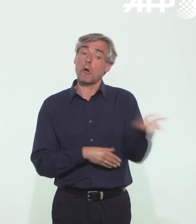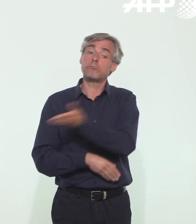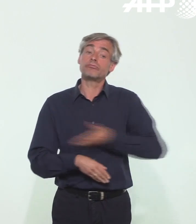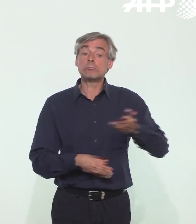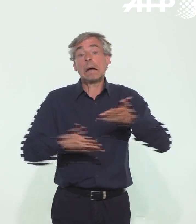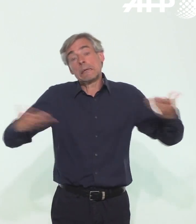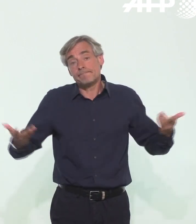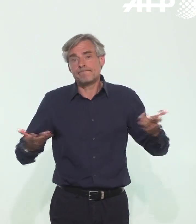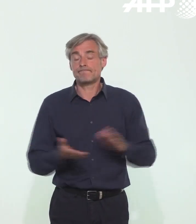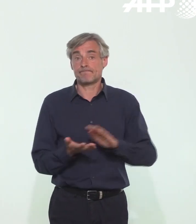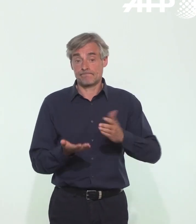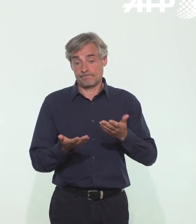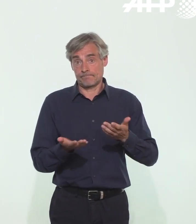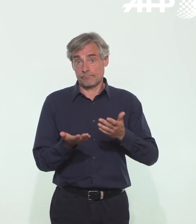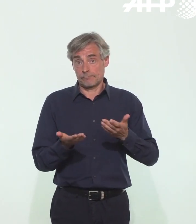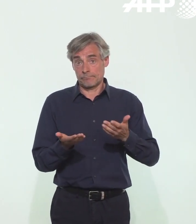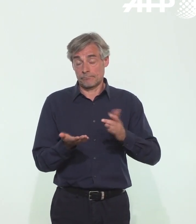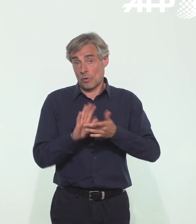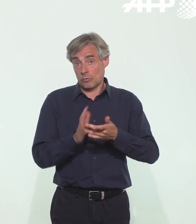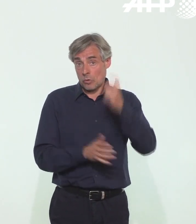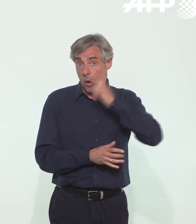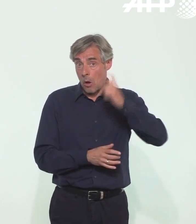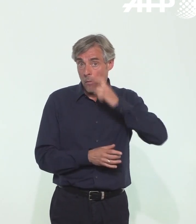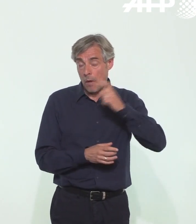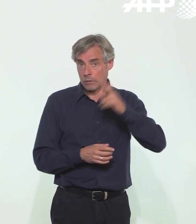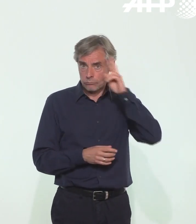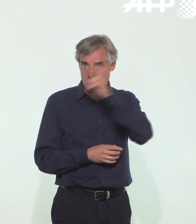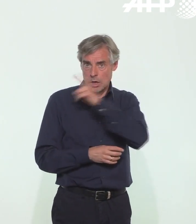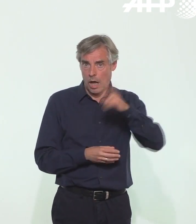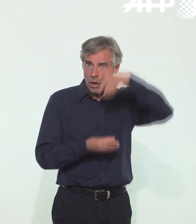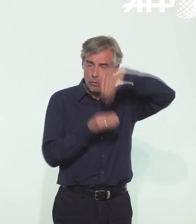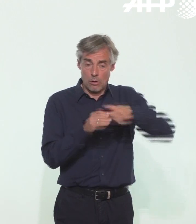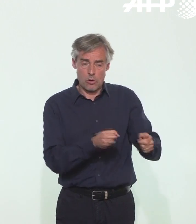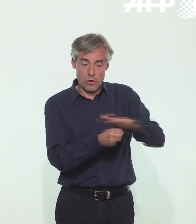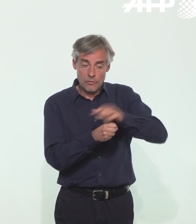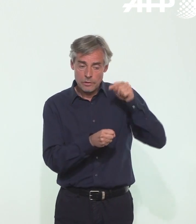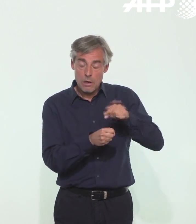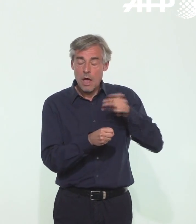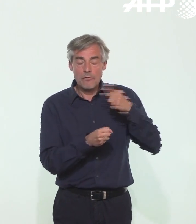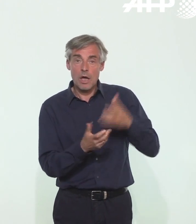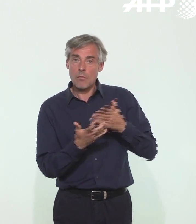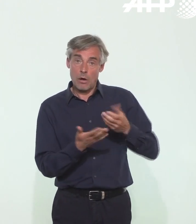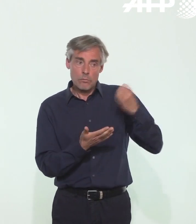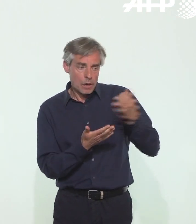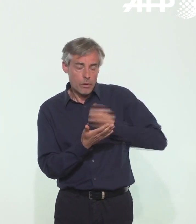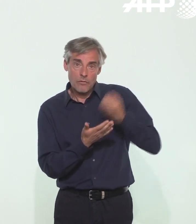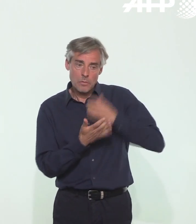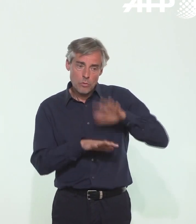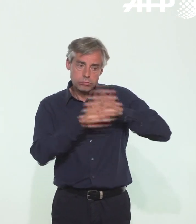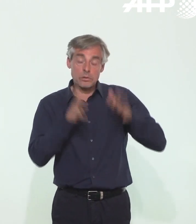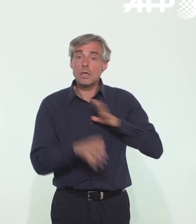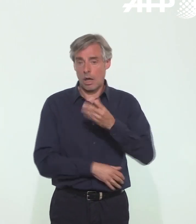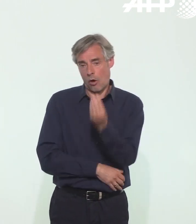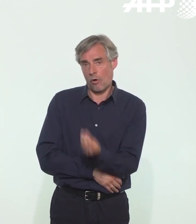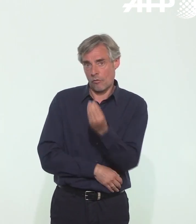Après, comme toute observation faite au sein de cette maladie qui nous en apprend encore chaque jour, il peut y avoir des enfants